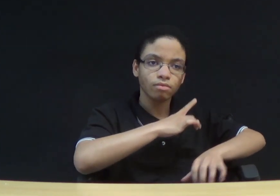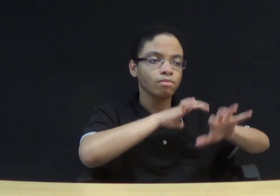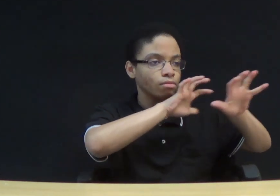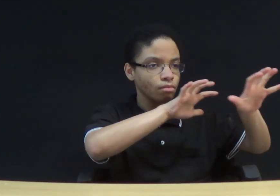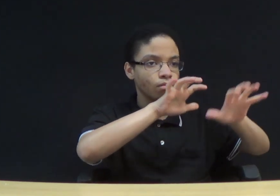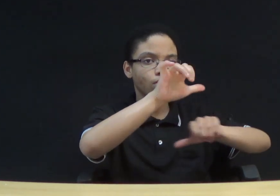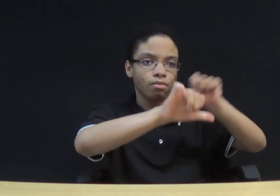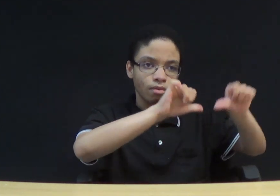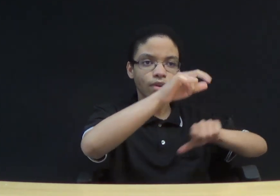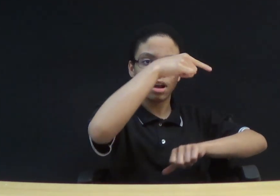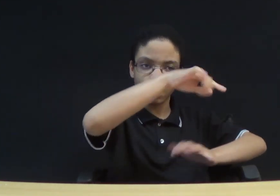circunstâncias.